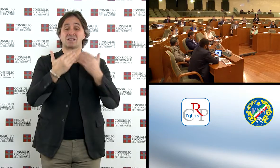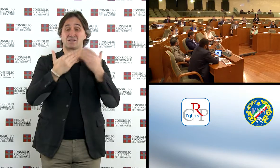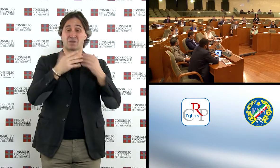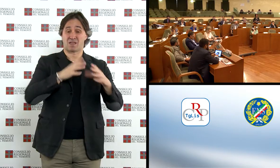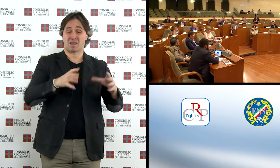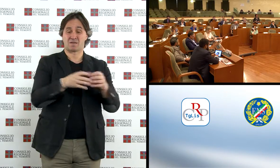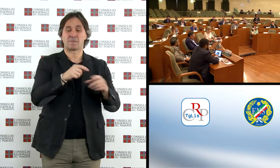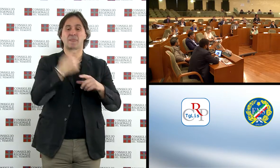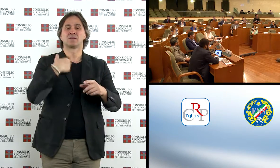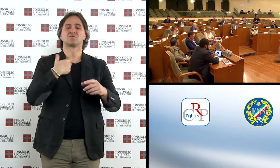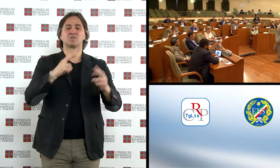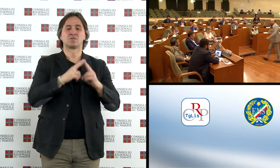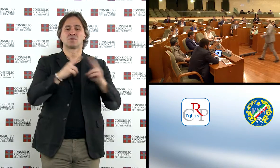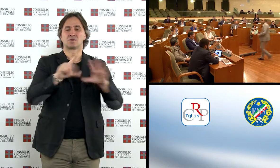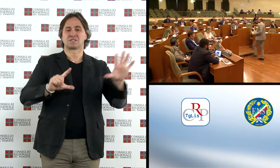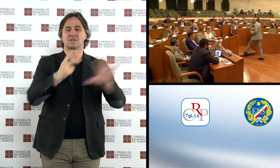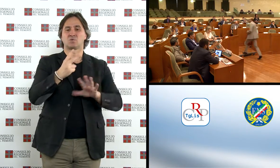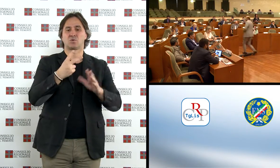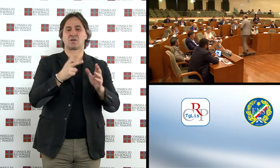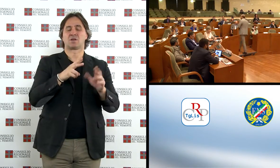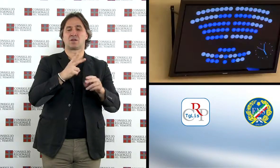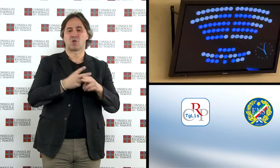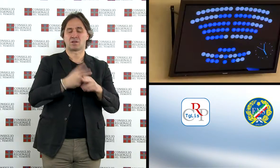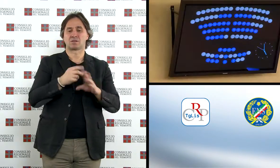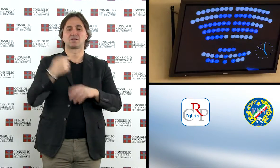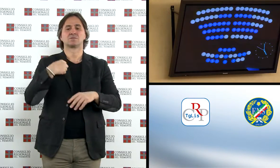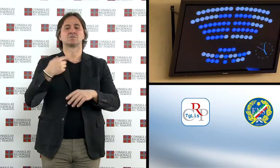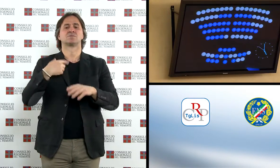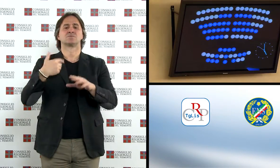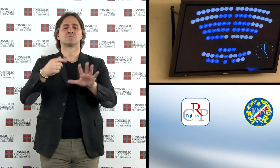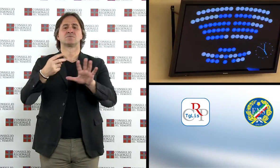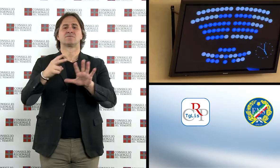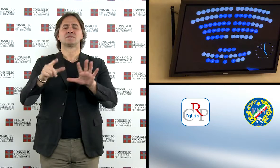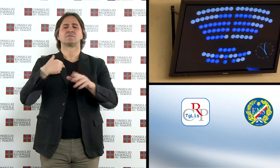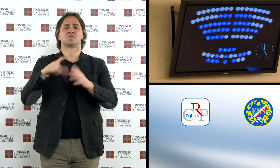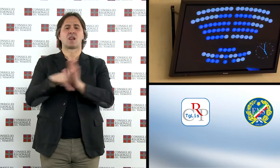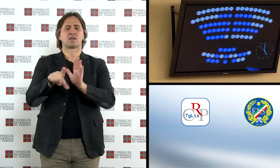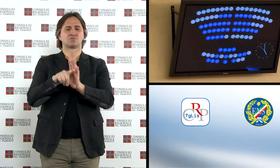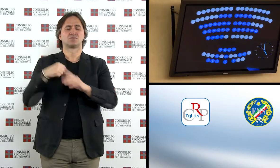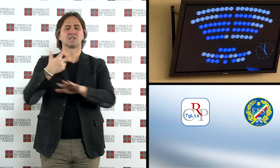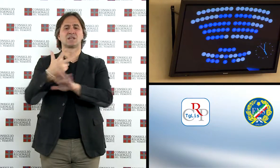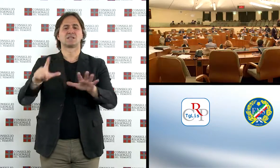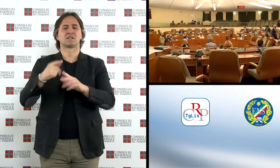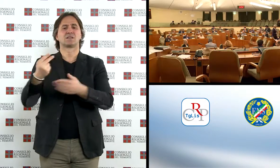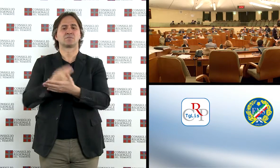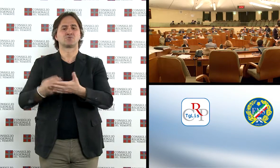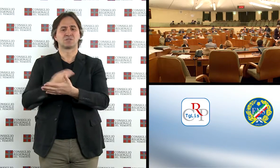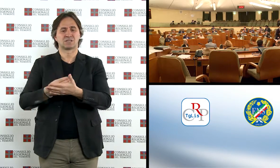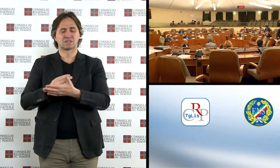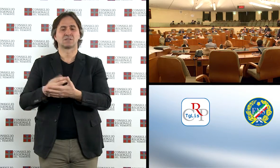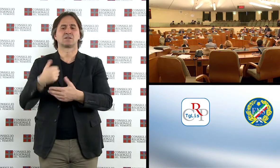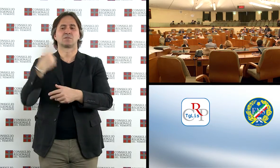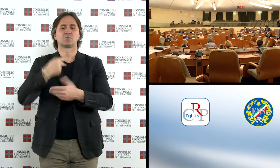72 volte e ha prodotto 27 leggi e 56 deliberazioni, 37 i progetti e i disegni di legge